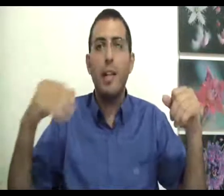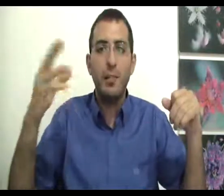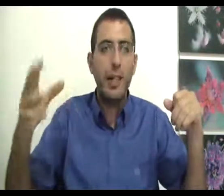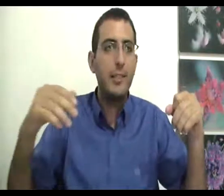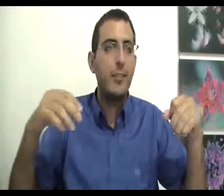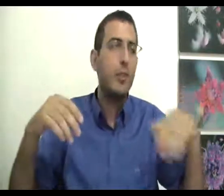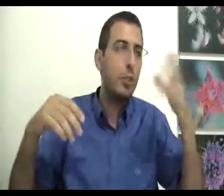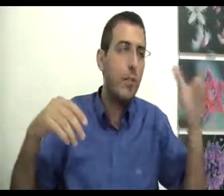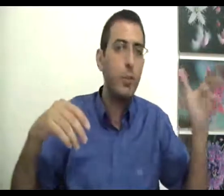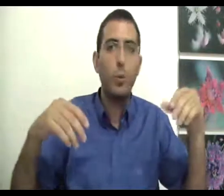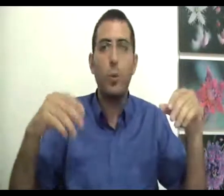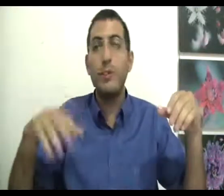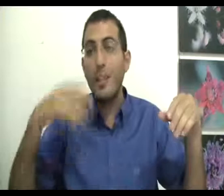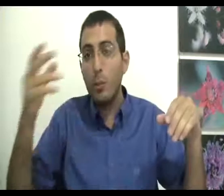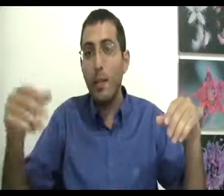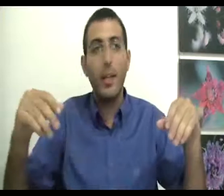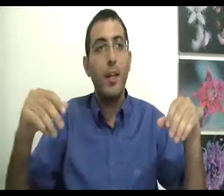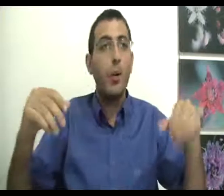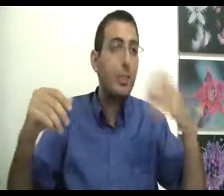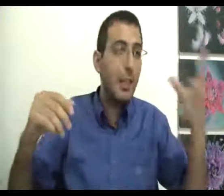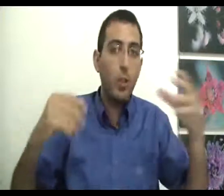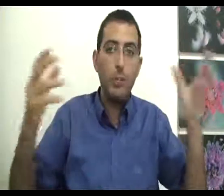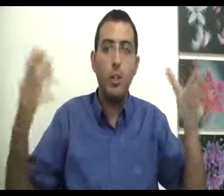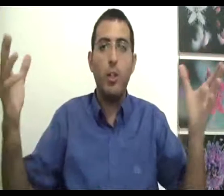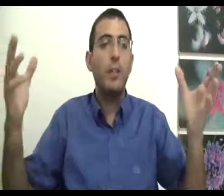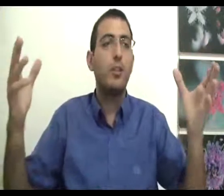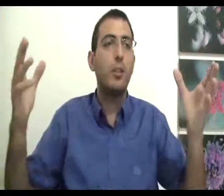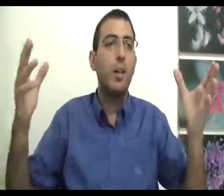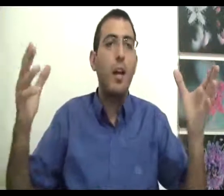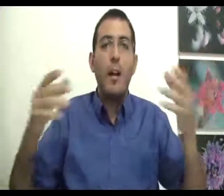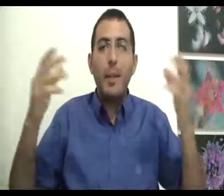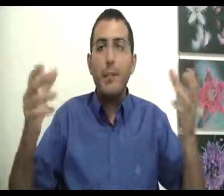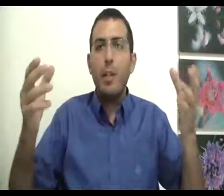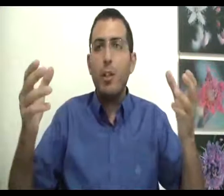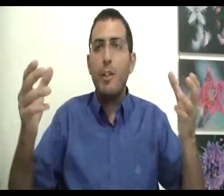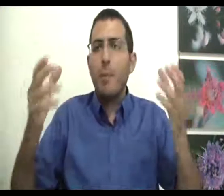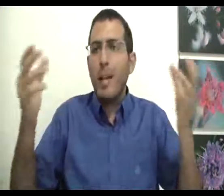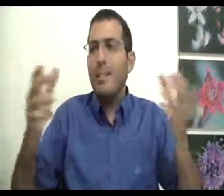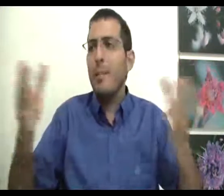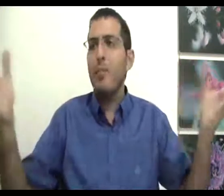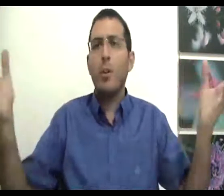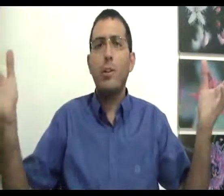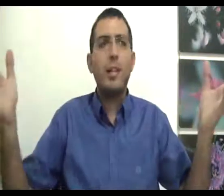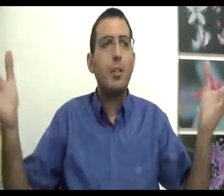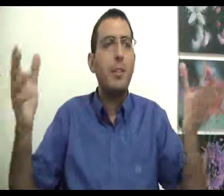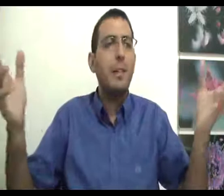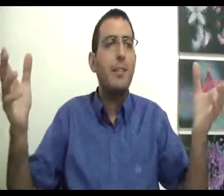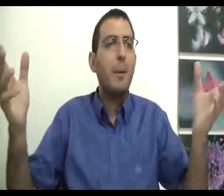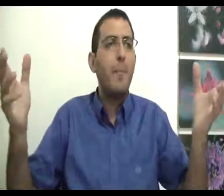להרוויך כסף, רוצה שלא יפטרו אותו, רוצה להיות בריא רוצה ללכות, לא משנה כל רצון בין עוד צריך לשאול את עצמו מה הסיבה שאני רוצה את הרצון הזה, מה הסיבה